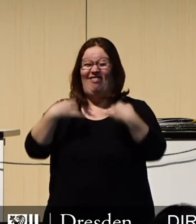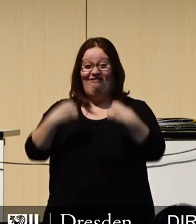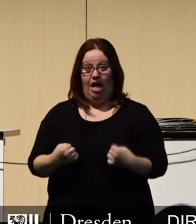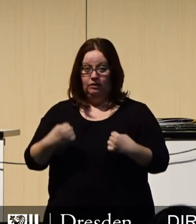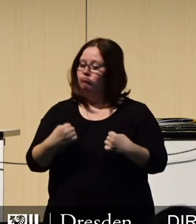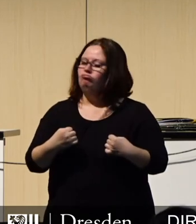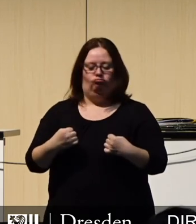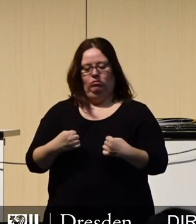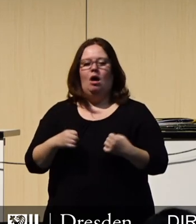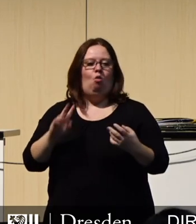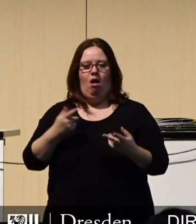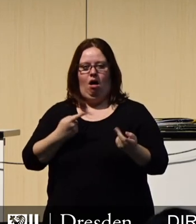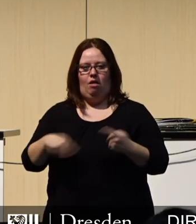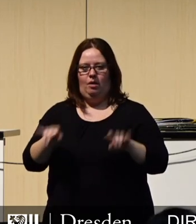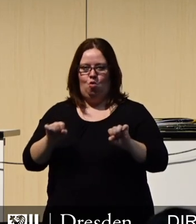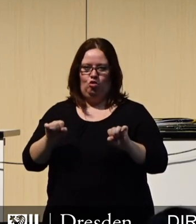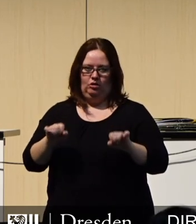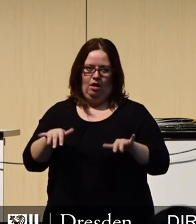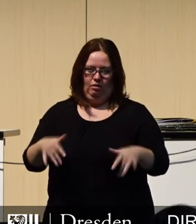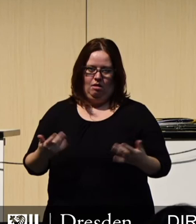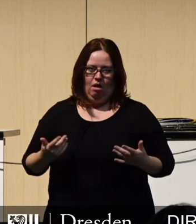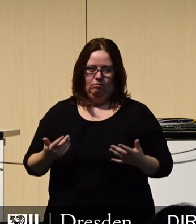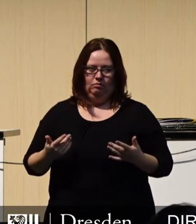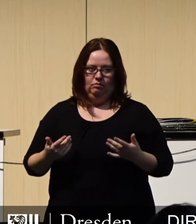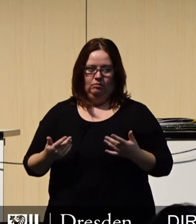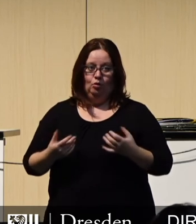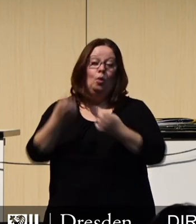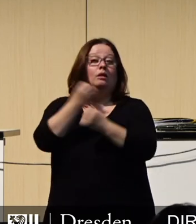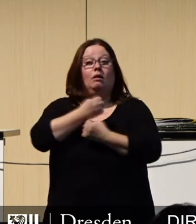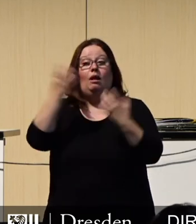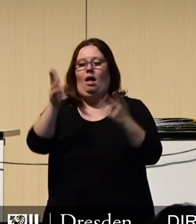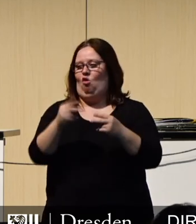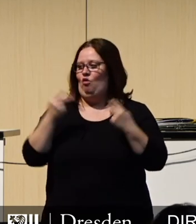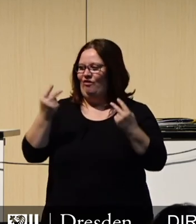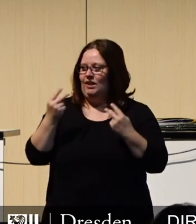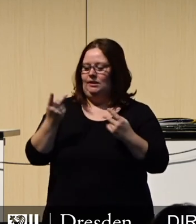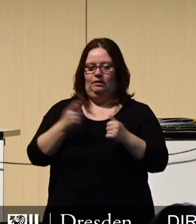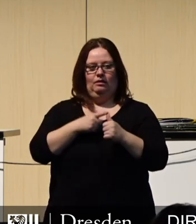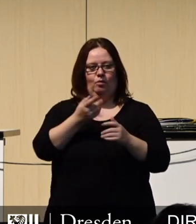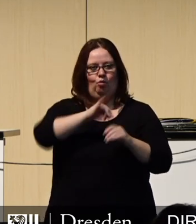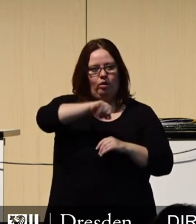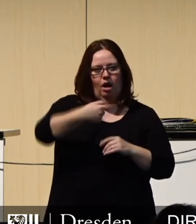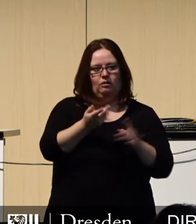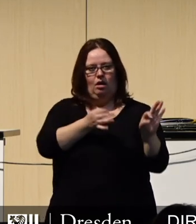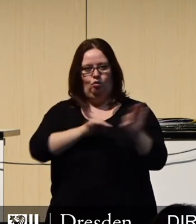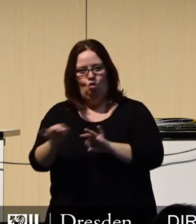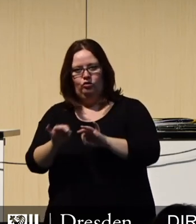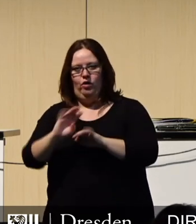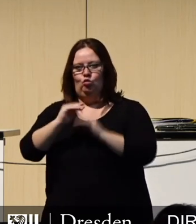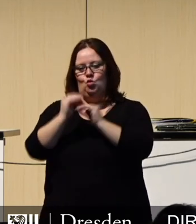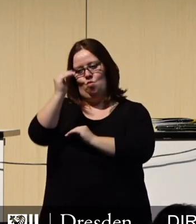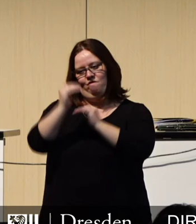alternativlos. Und es ist richtig, dass wir über Projekte, die Durchführung und den Umfang von